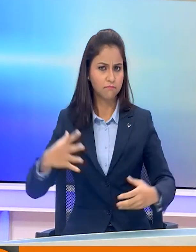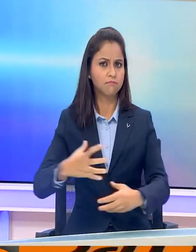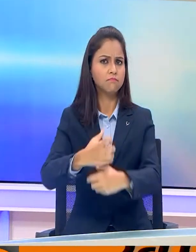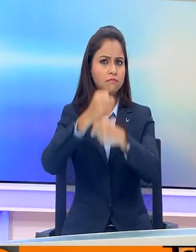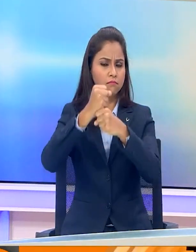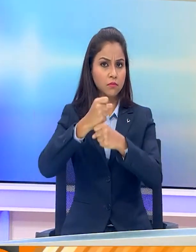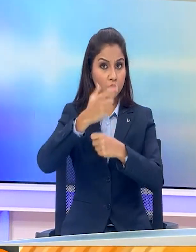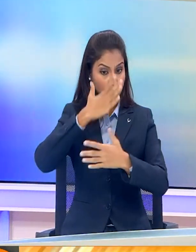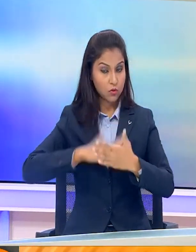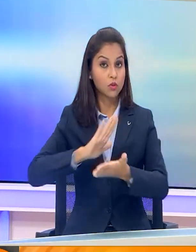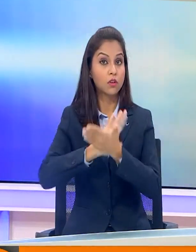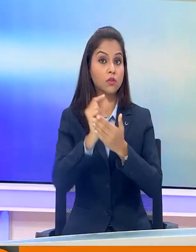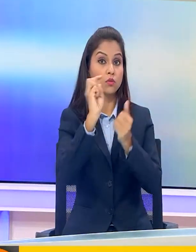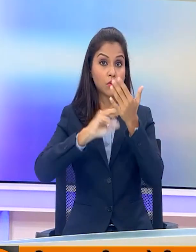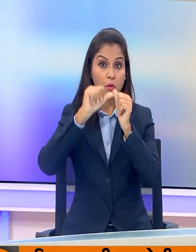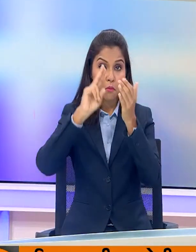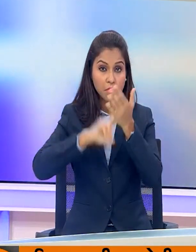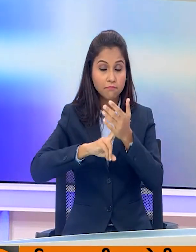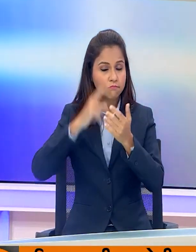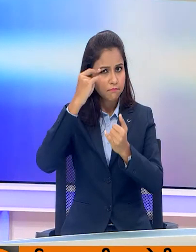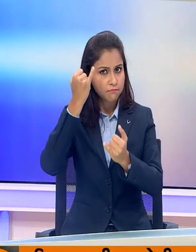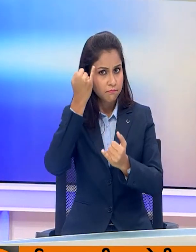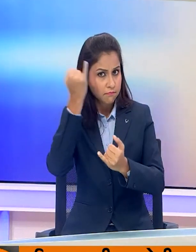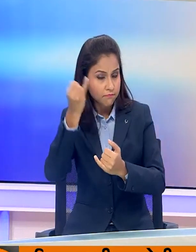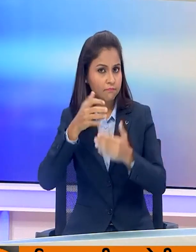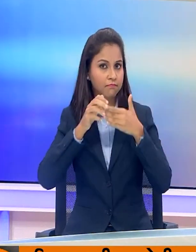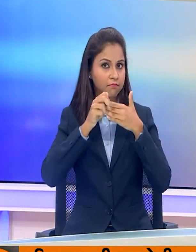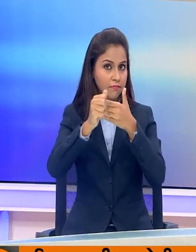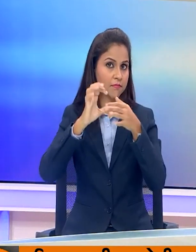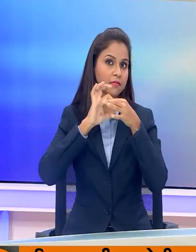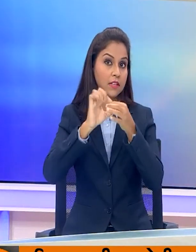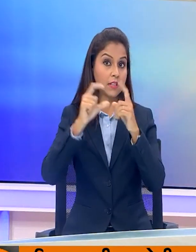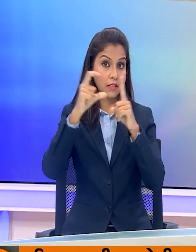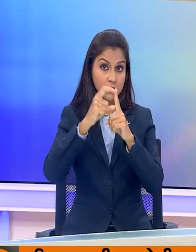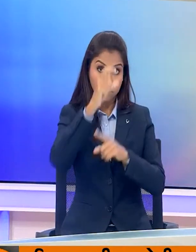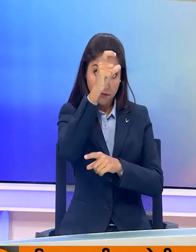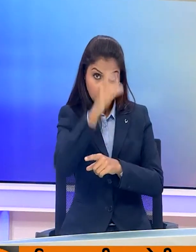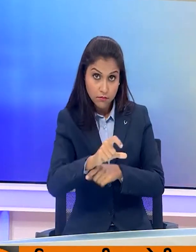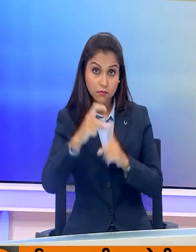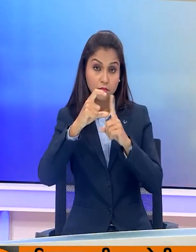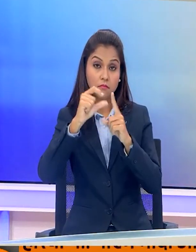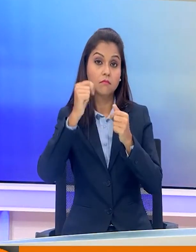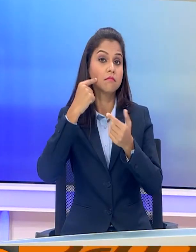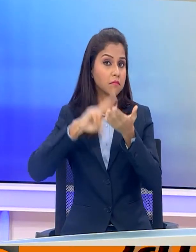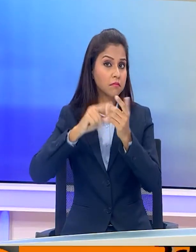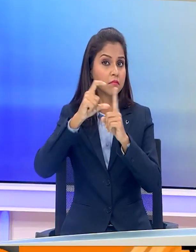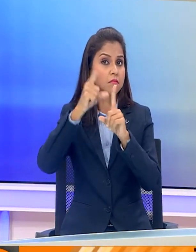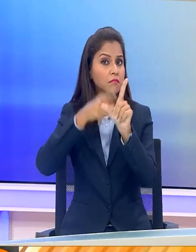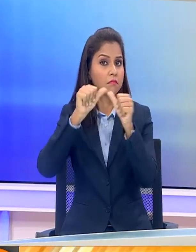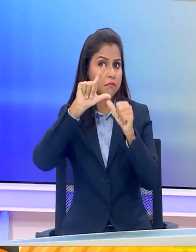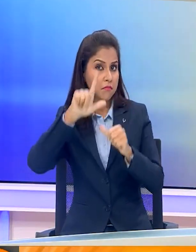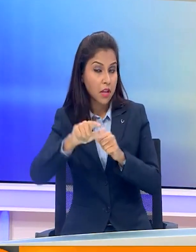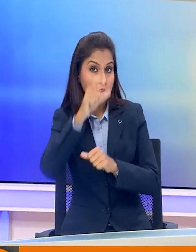मानववाद जैसी प्रगतिशील विचारधार से परिचित कराने वाले दीन दयाल उपाध्याई भारतिये